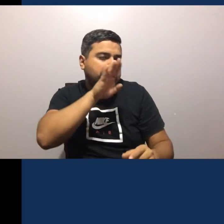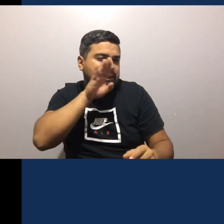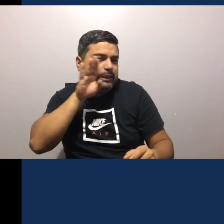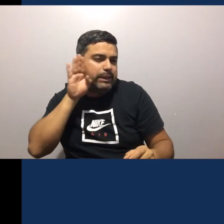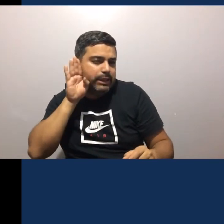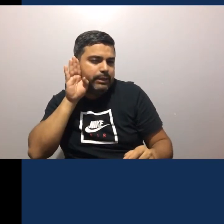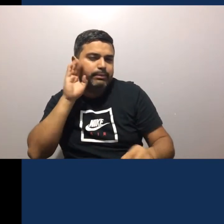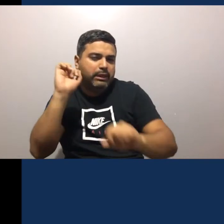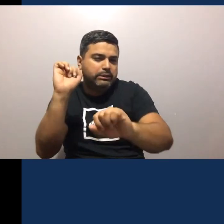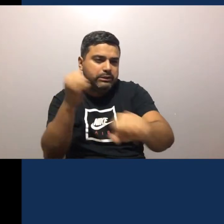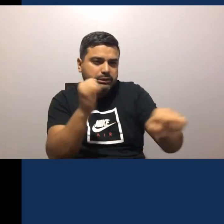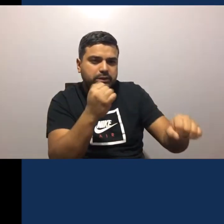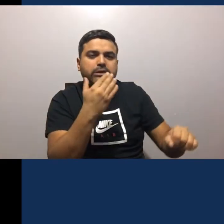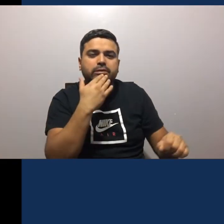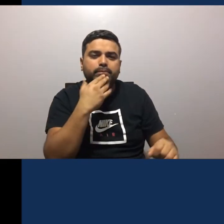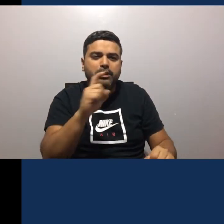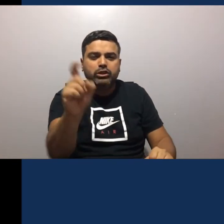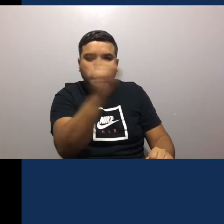Muy bien